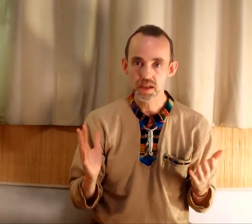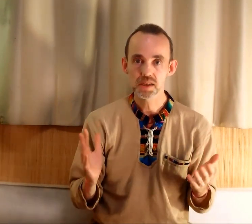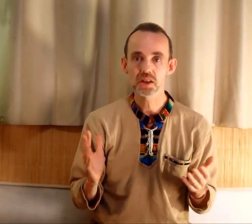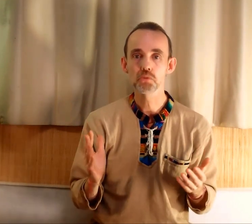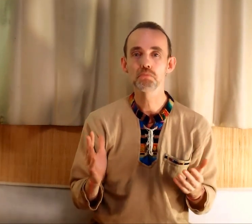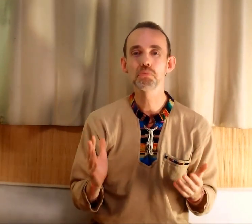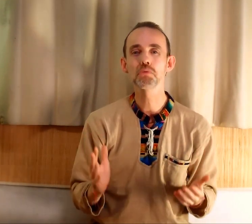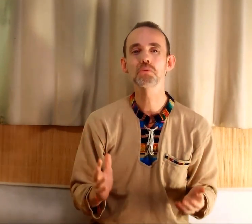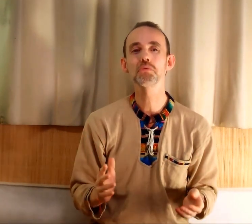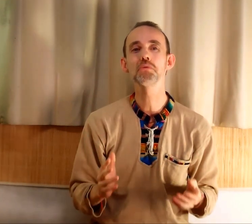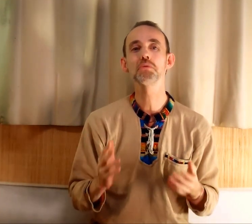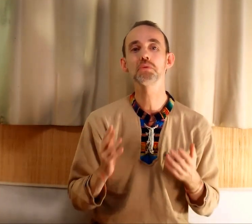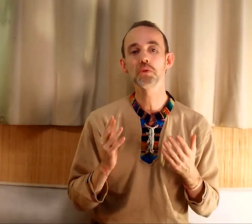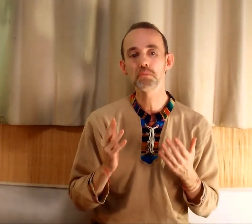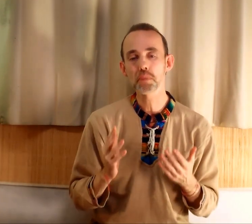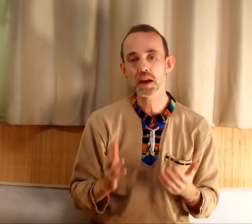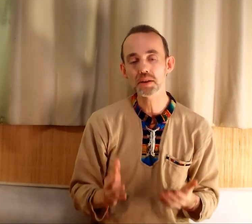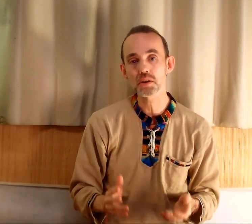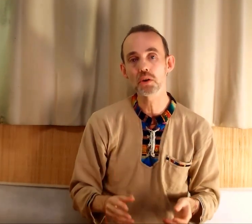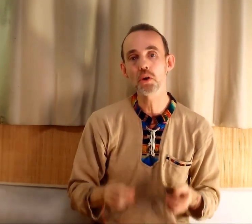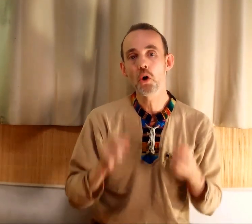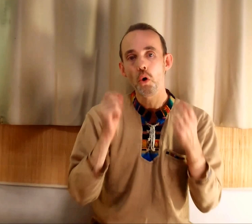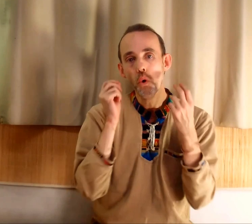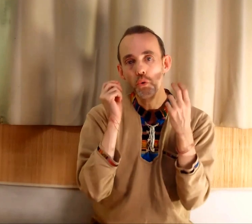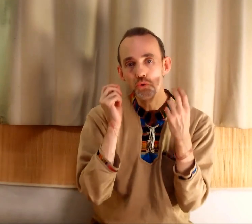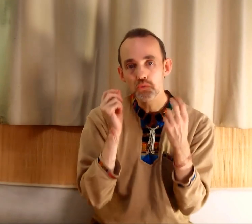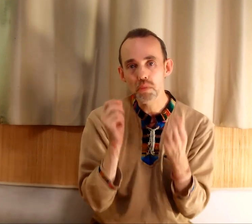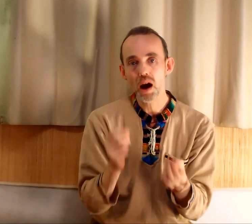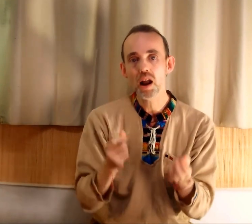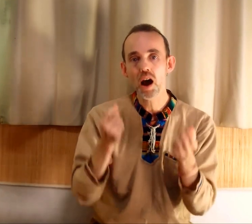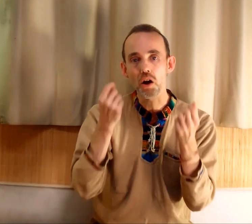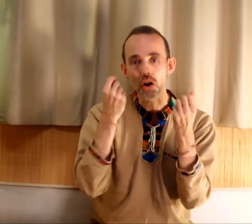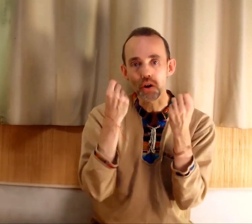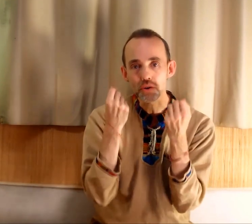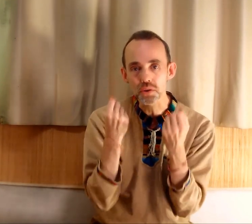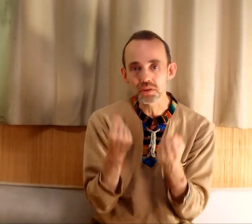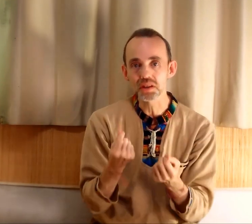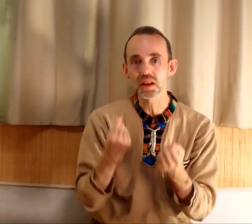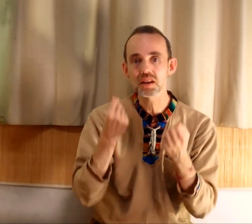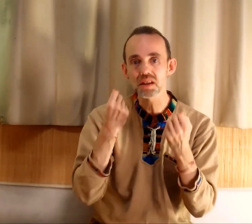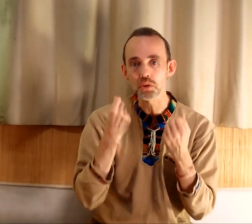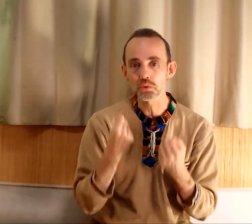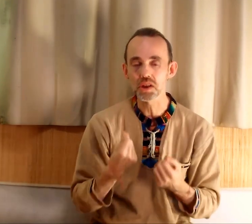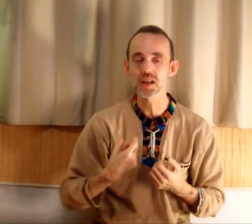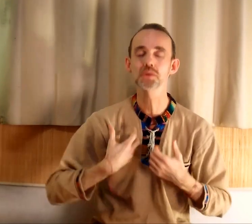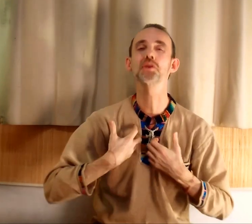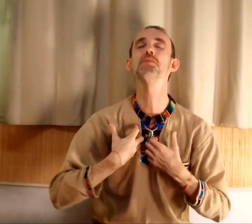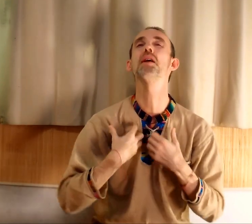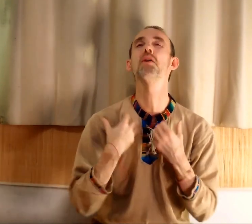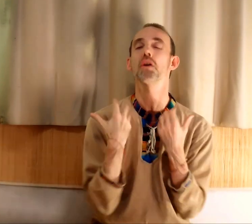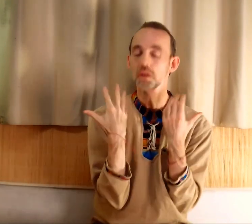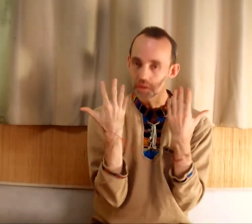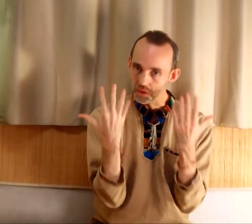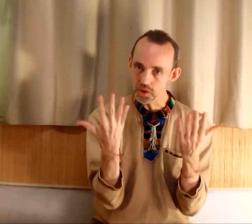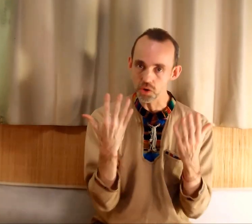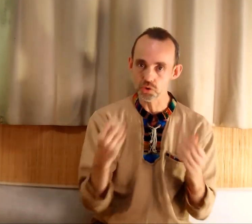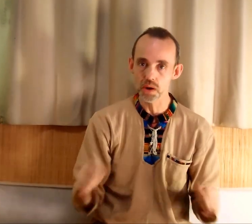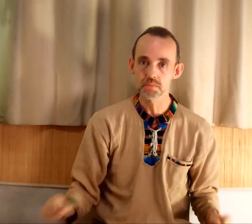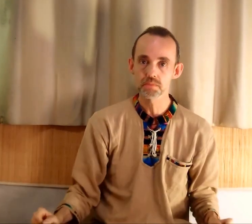passe, c'est que beaucoup de personnes ont du mal à ressentir cet enthousiasme, ce qui met leur cœur en joie.